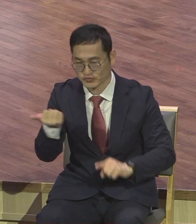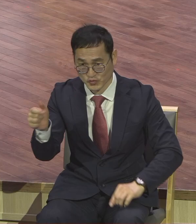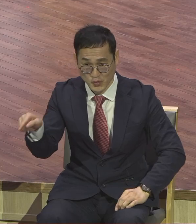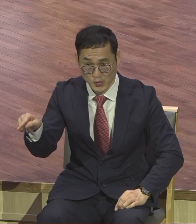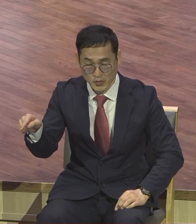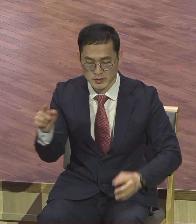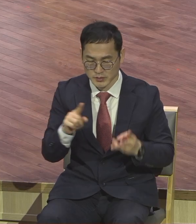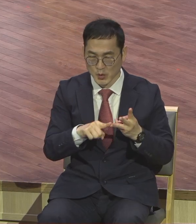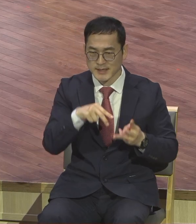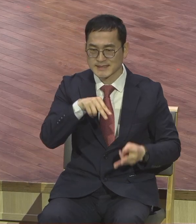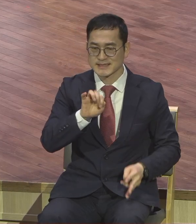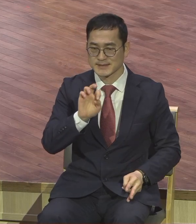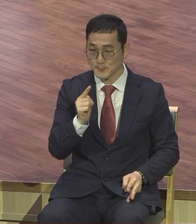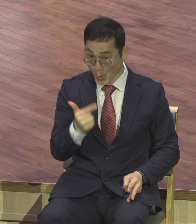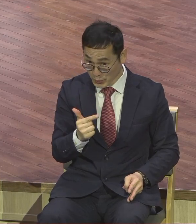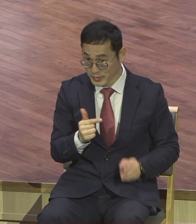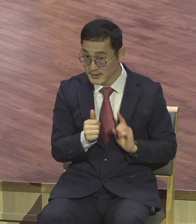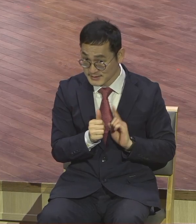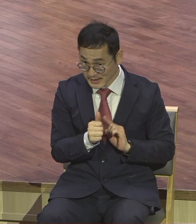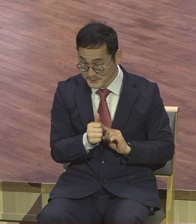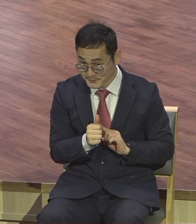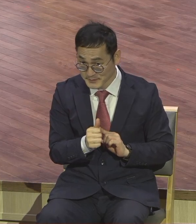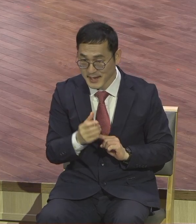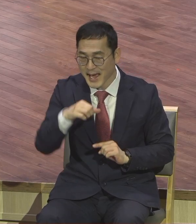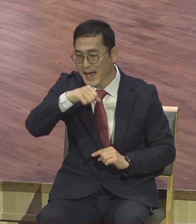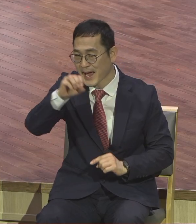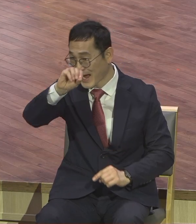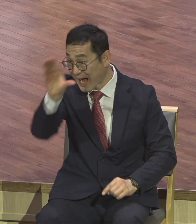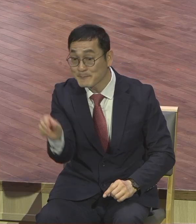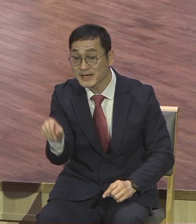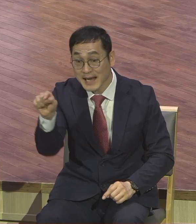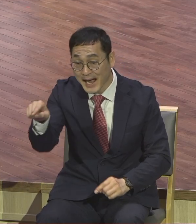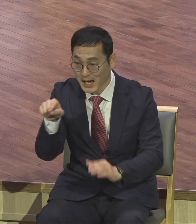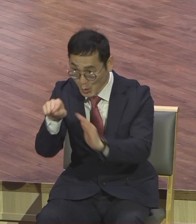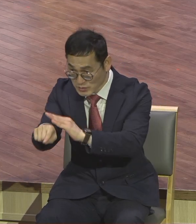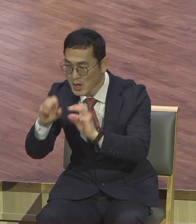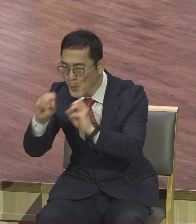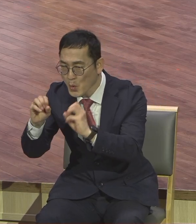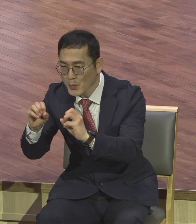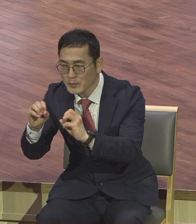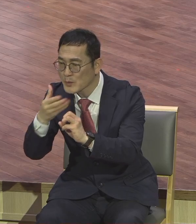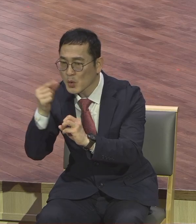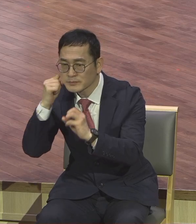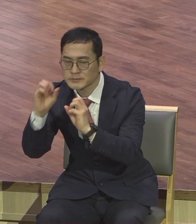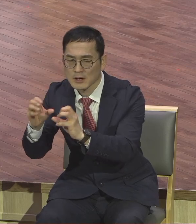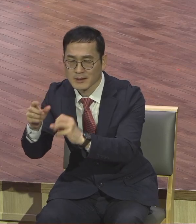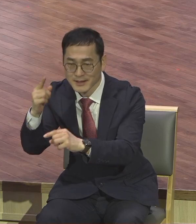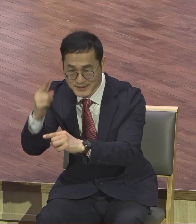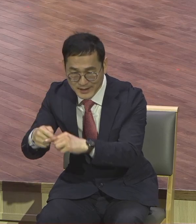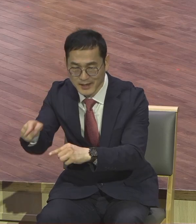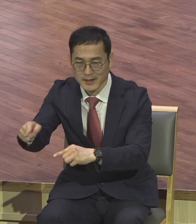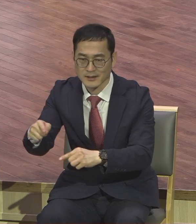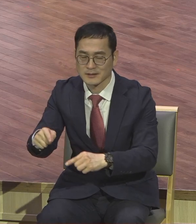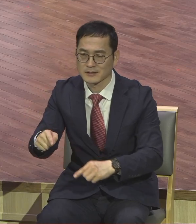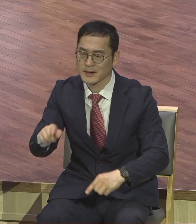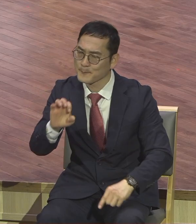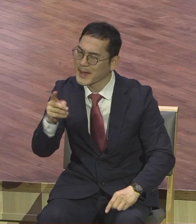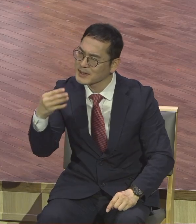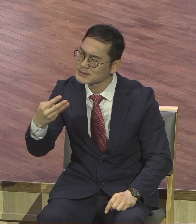시모는 아프리카 북구 지역에서 복음을 전했고 페르시아에서 순교했습니다. 한마디로 이들은 연약하고 주목도 받지